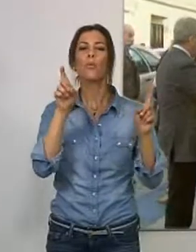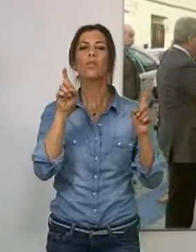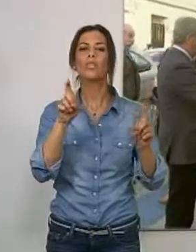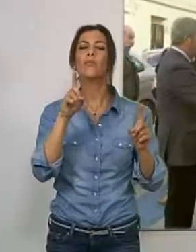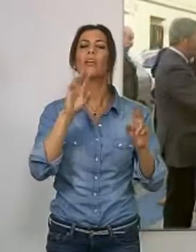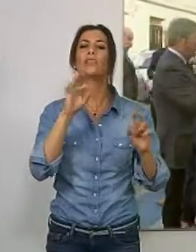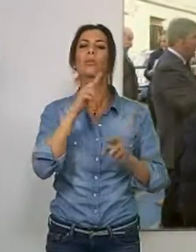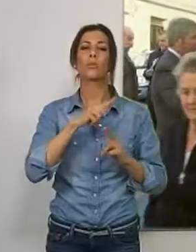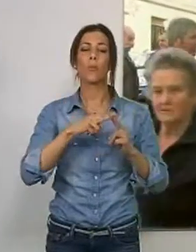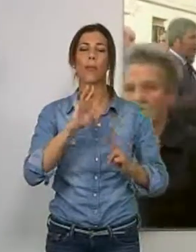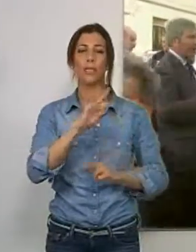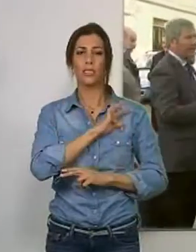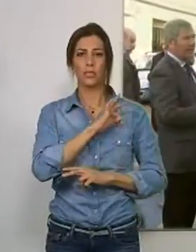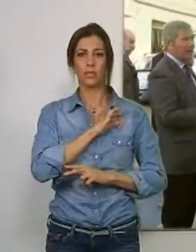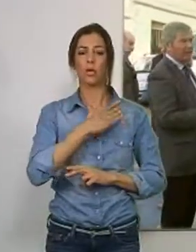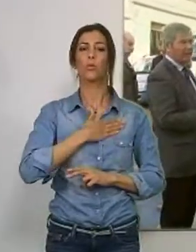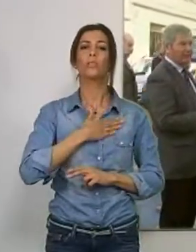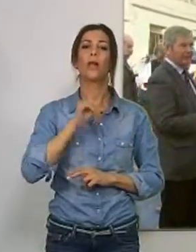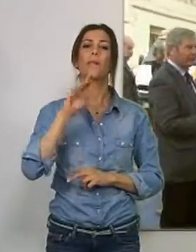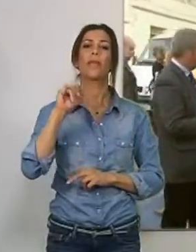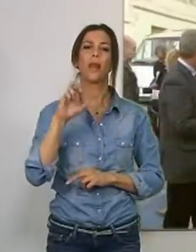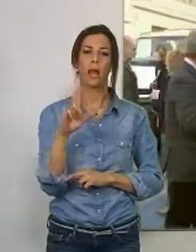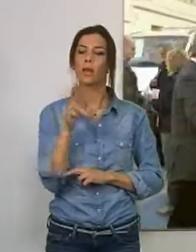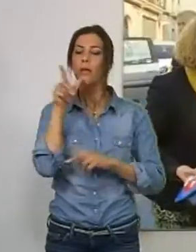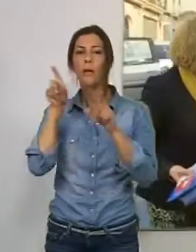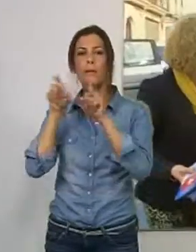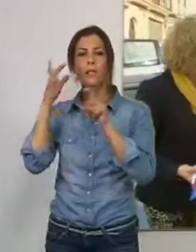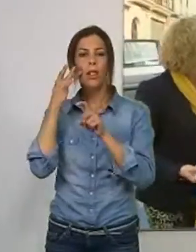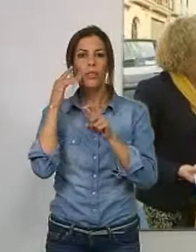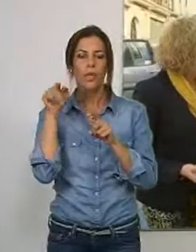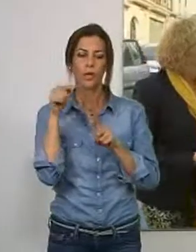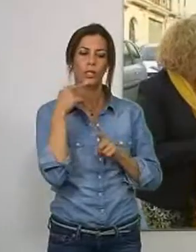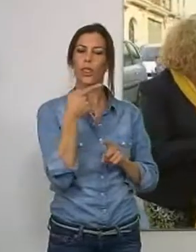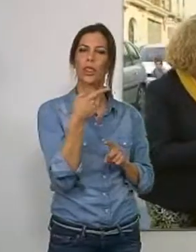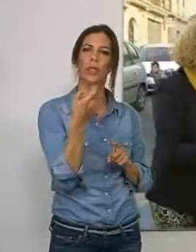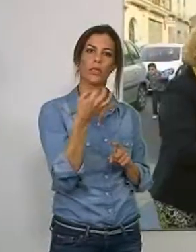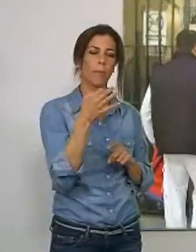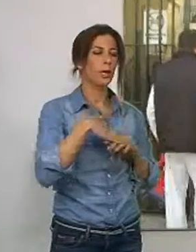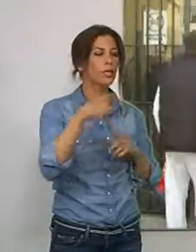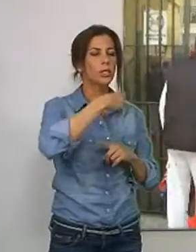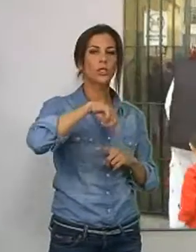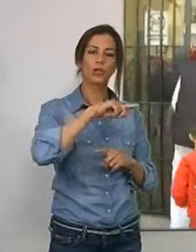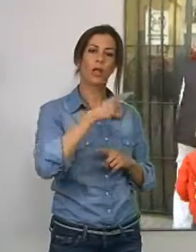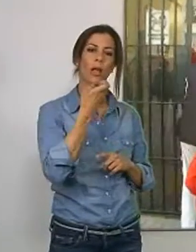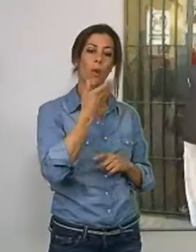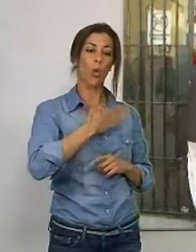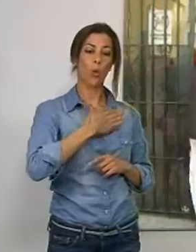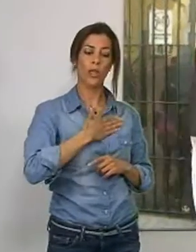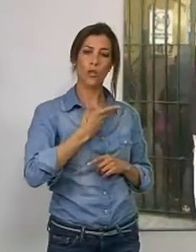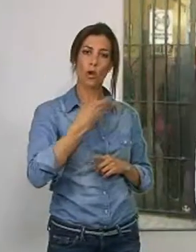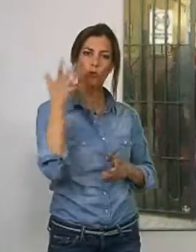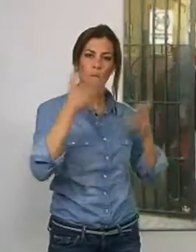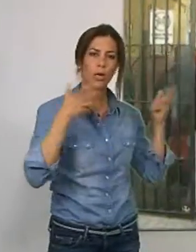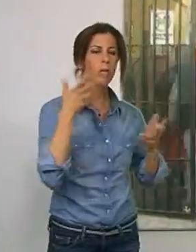con una buena aceptación, según comentaba el titular del íntico, quien indicó que además de concienciar para que los dueños recojan las